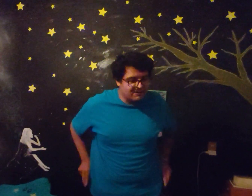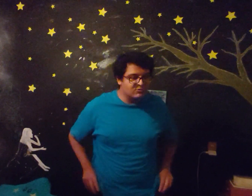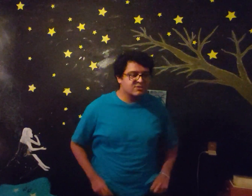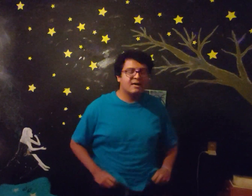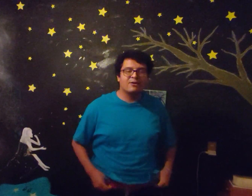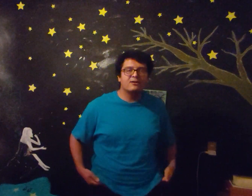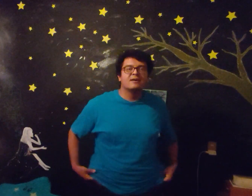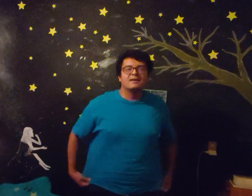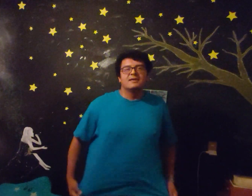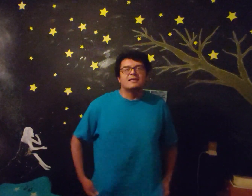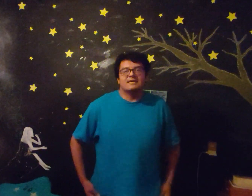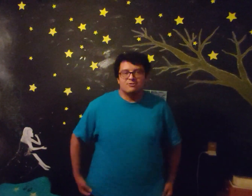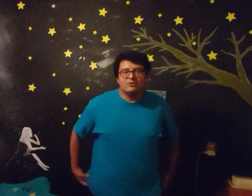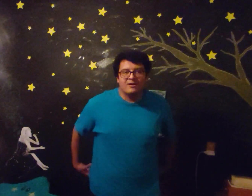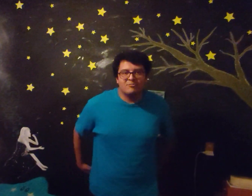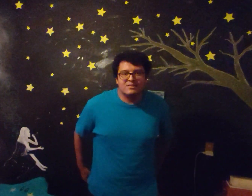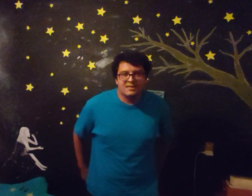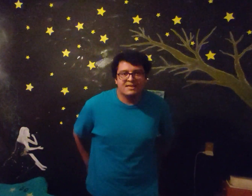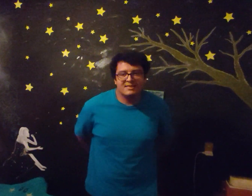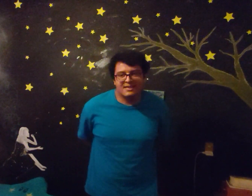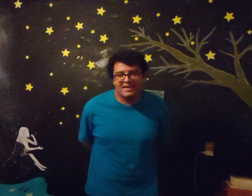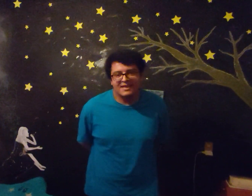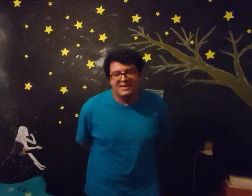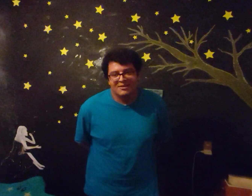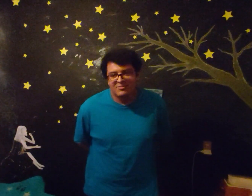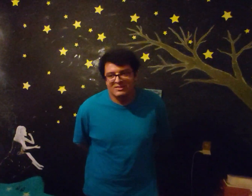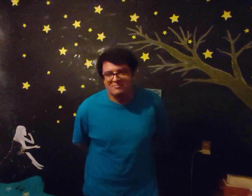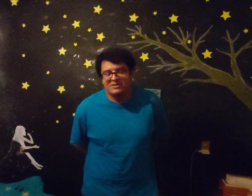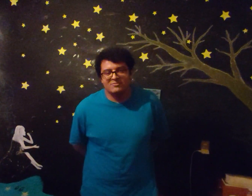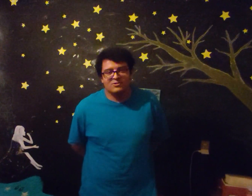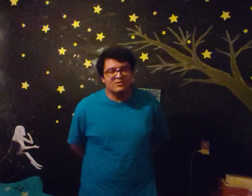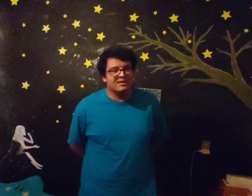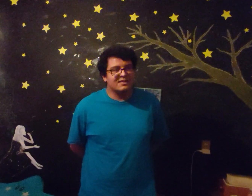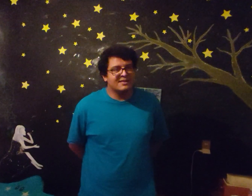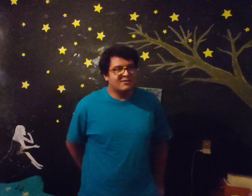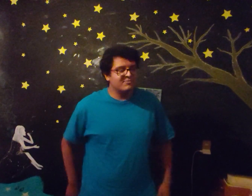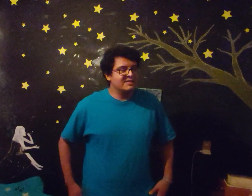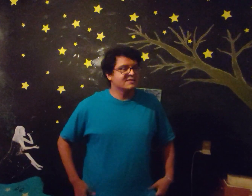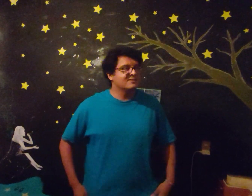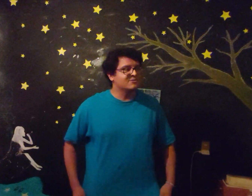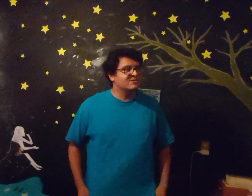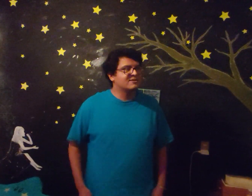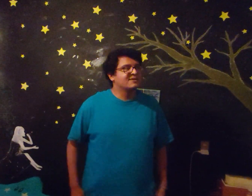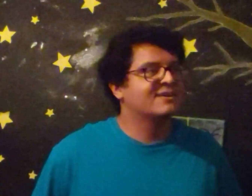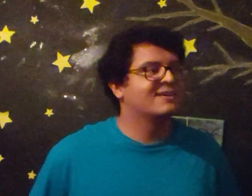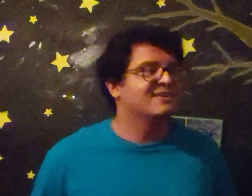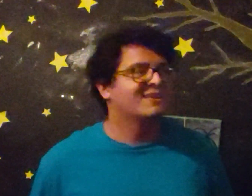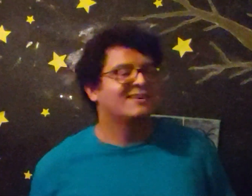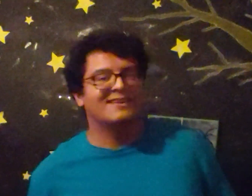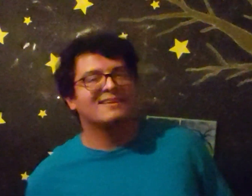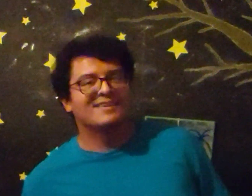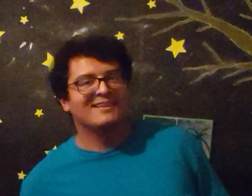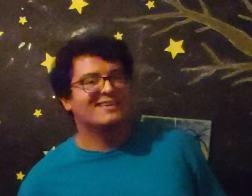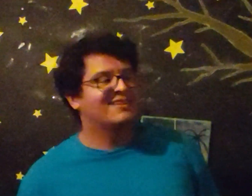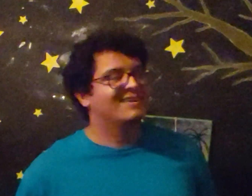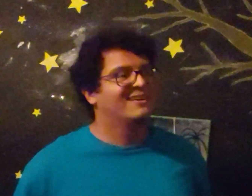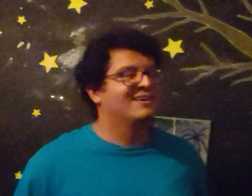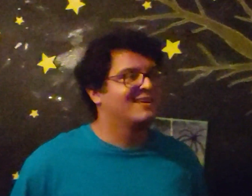algunos dejaron y eso es lo que vamos a hacer Así que, pues empecemos con el Niaumadísimo Ok, Miau pregunta